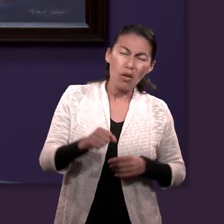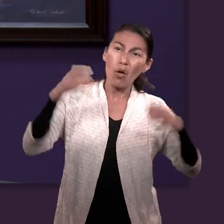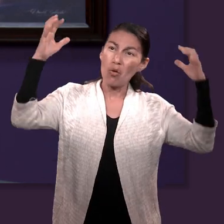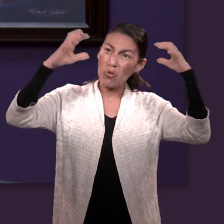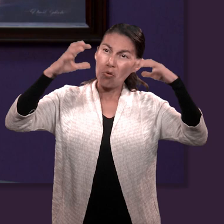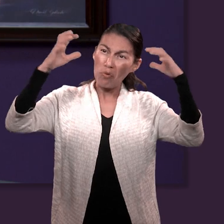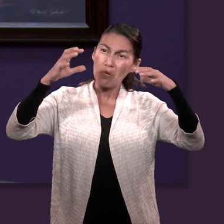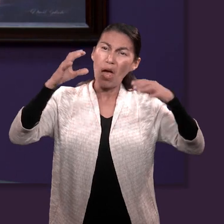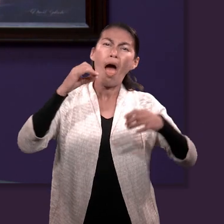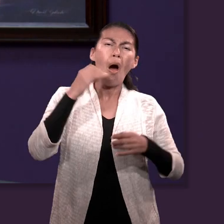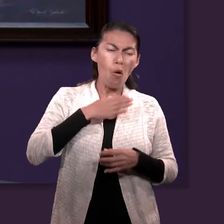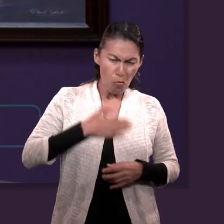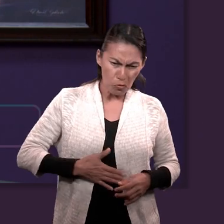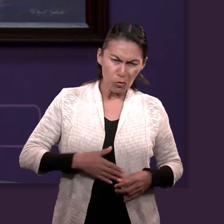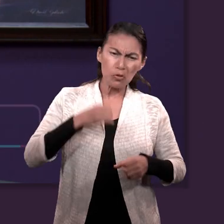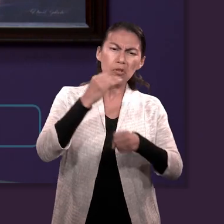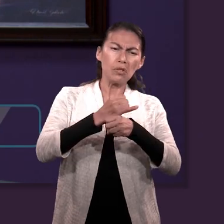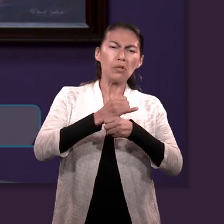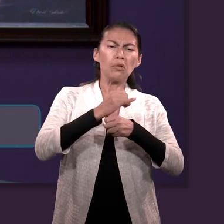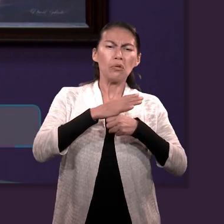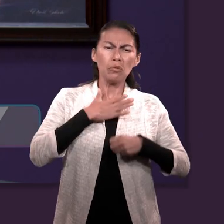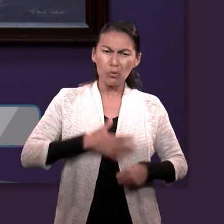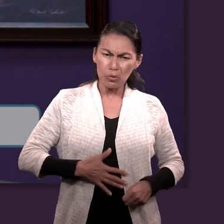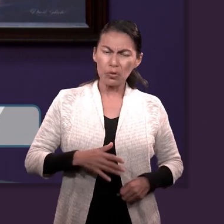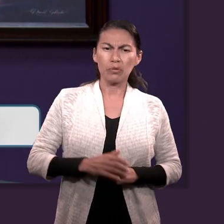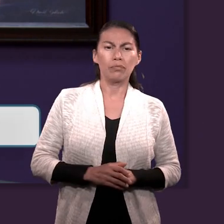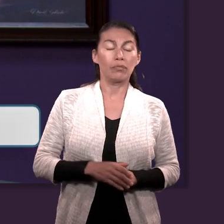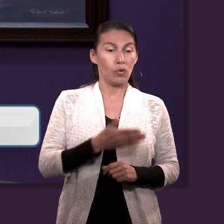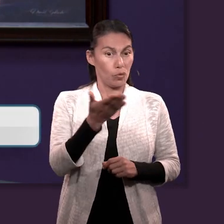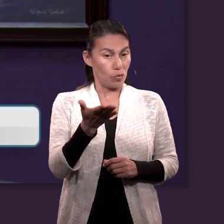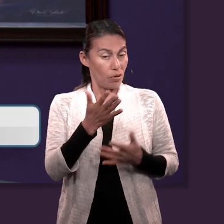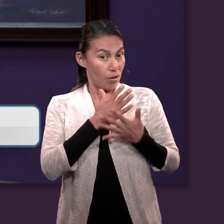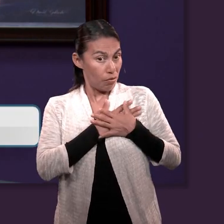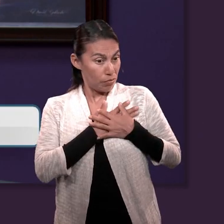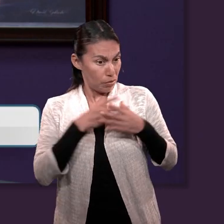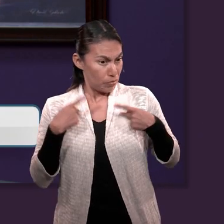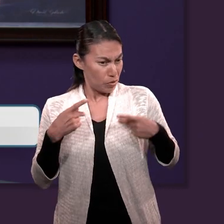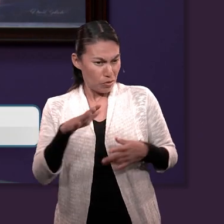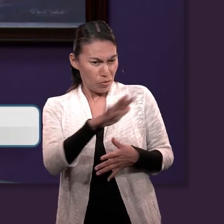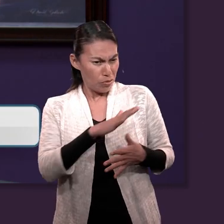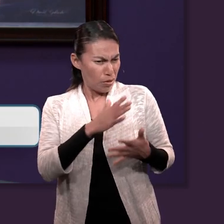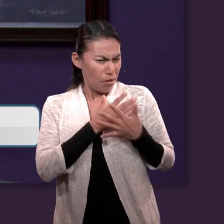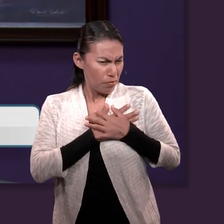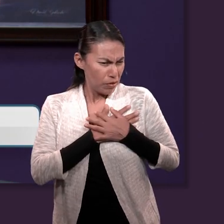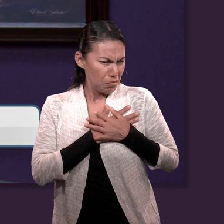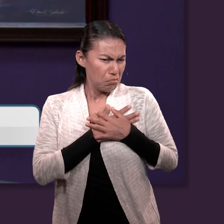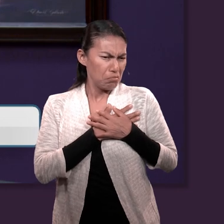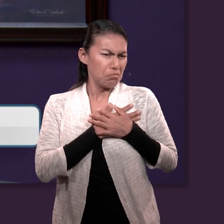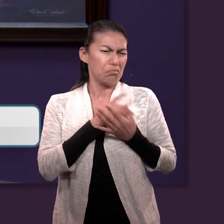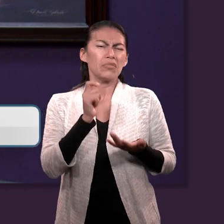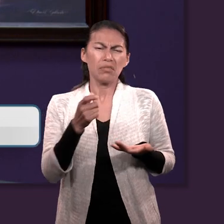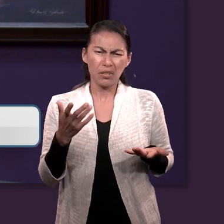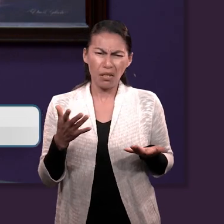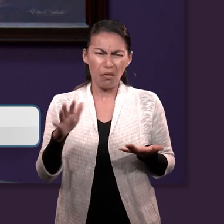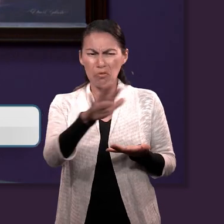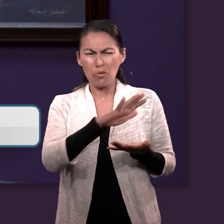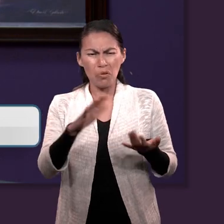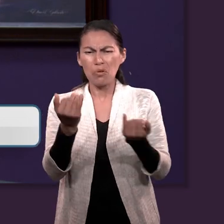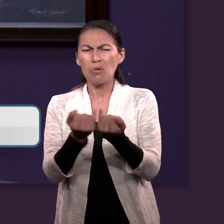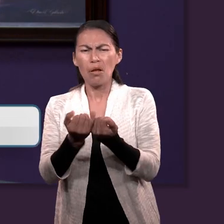amáis a los que os aman, ¿qué recompensa tendréis? No hacen tan bien lo mismo los publicanos. Y si saludáis a vuestros